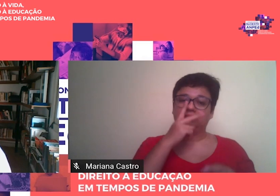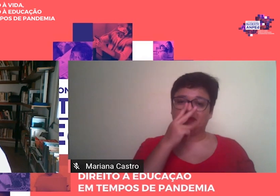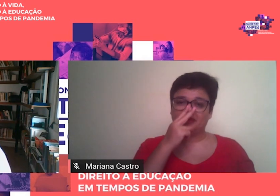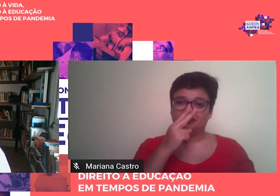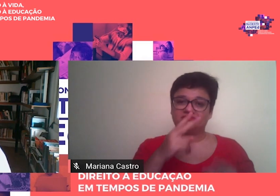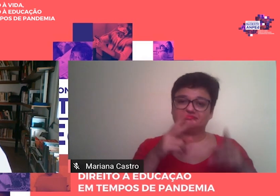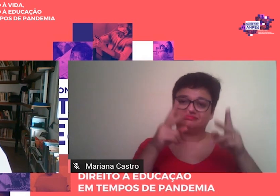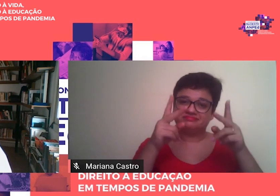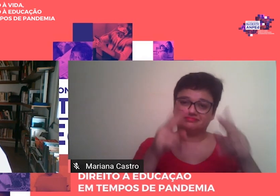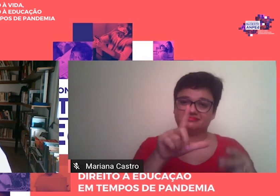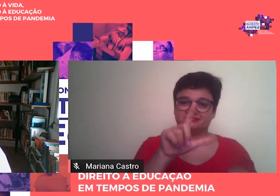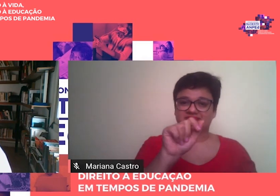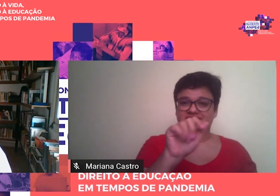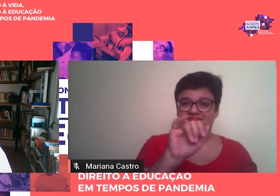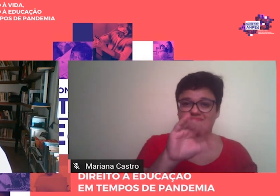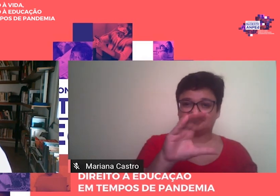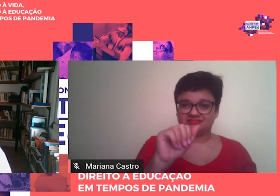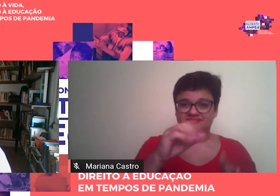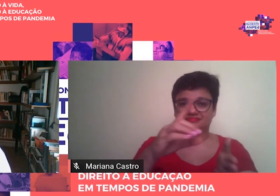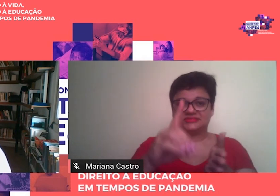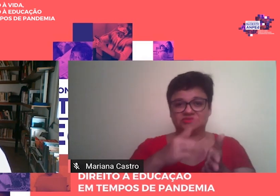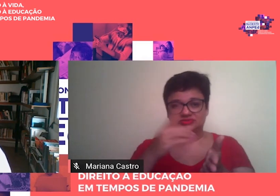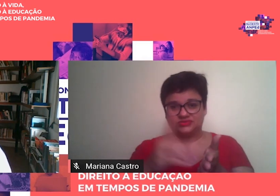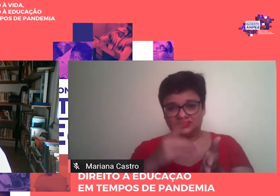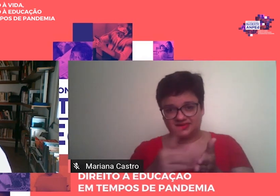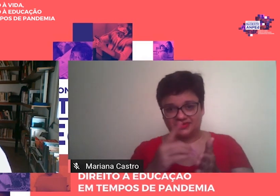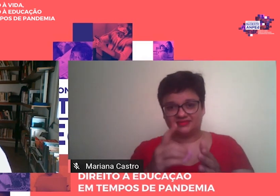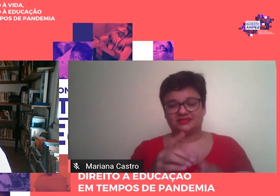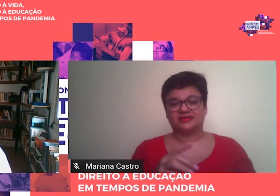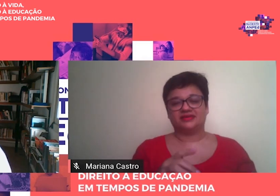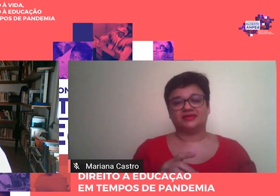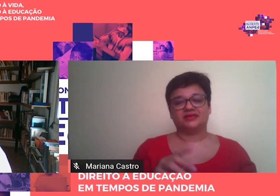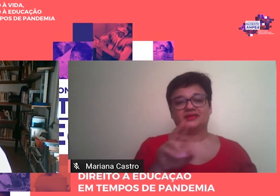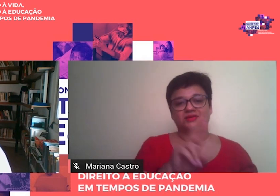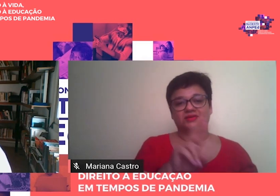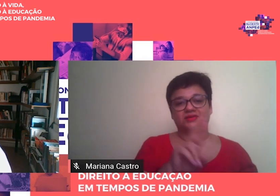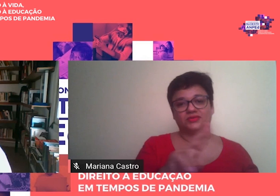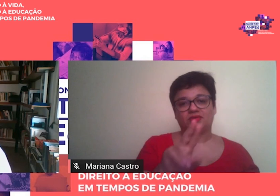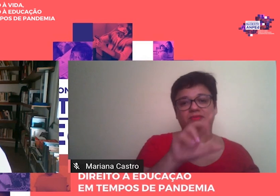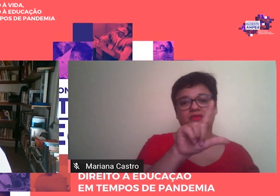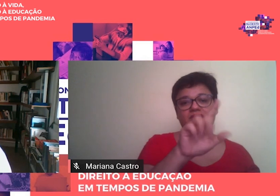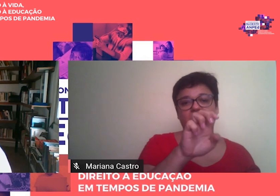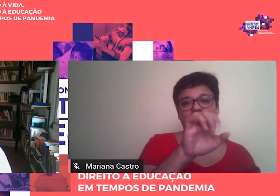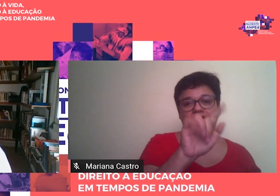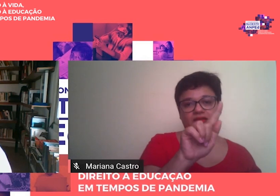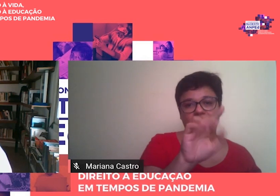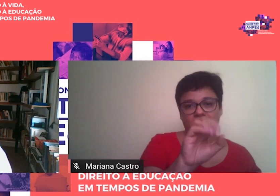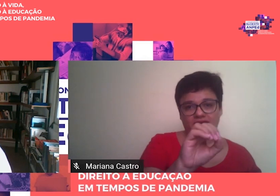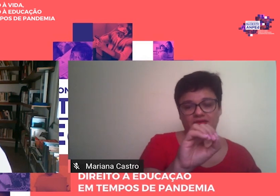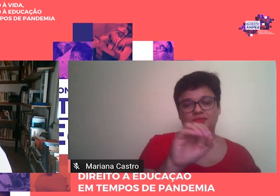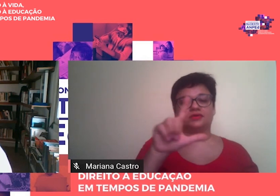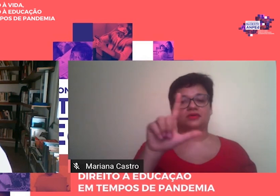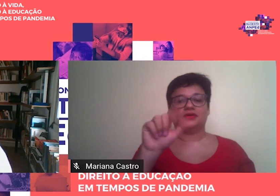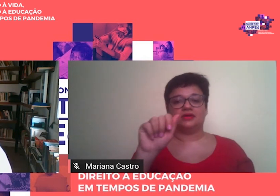se formos ao dicionário e consultarmos leigo, nós vamos ver lá